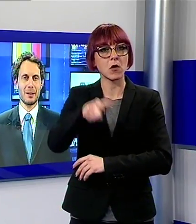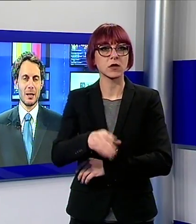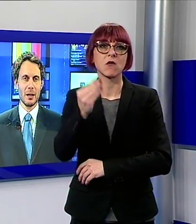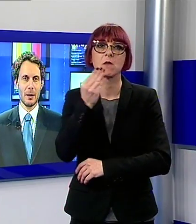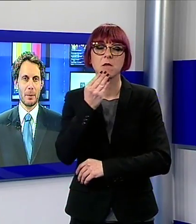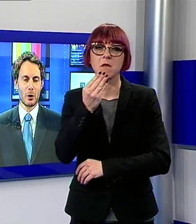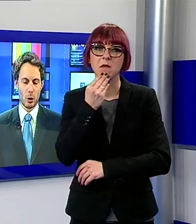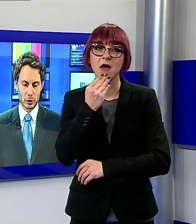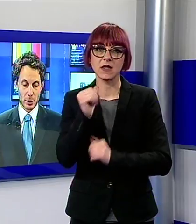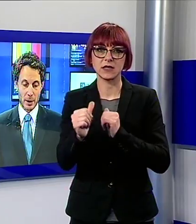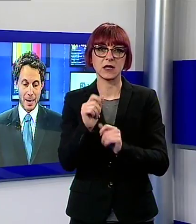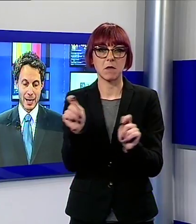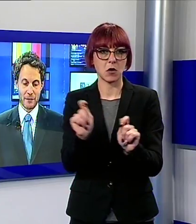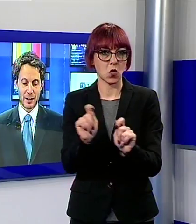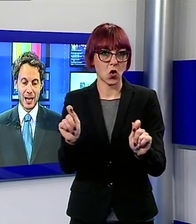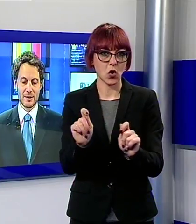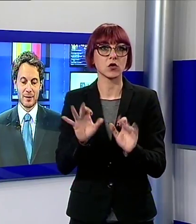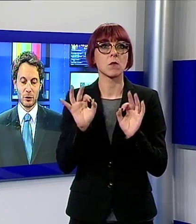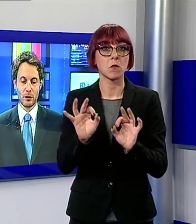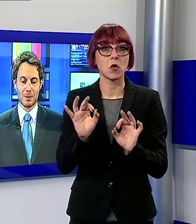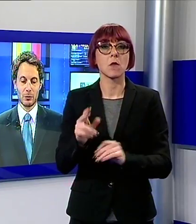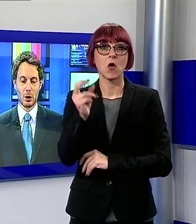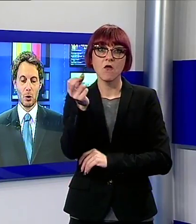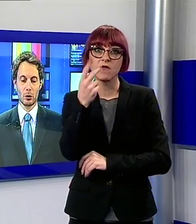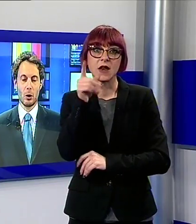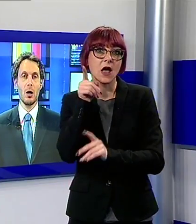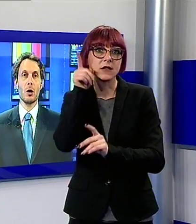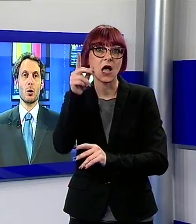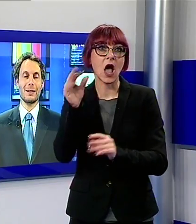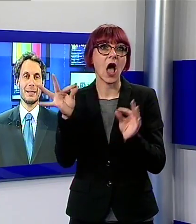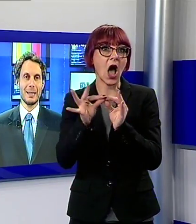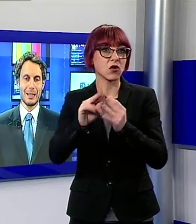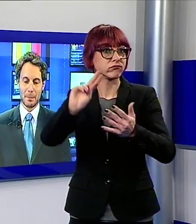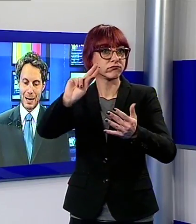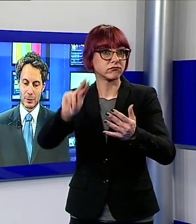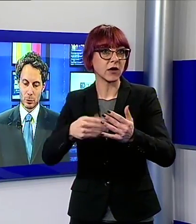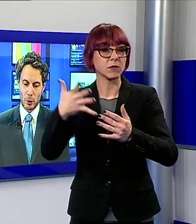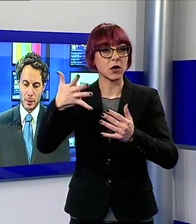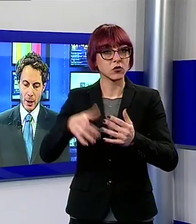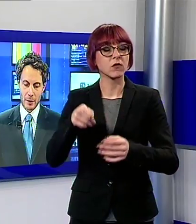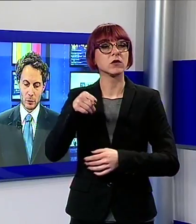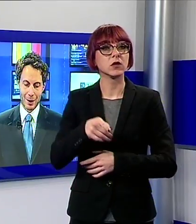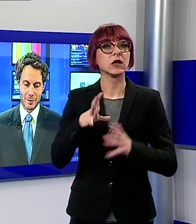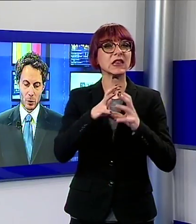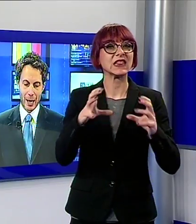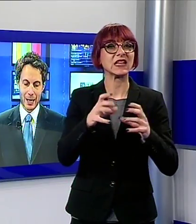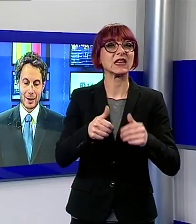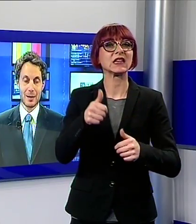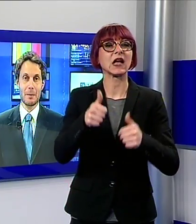precotti ebbene a Firenze è stato firmato l'accordo con la ditta dell'appalto ristorazione nelle caserme